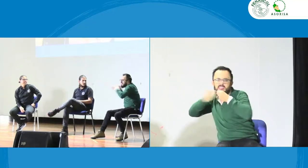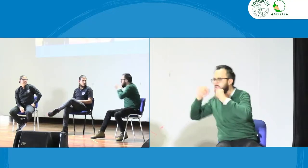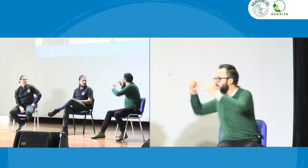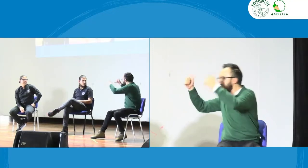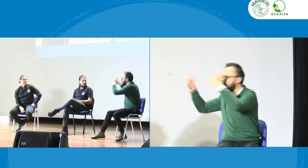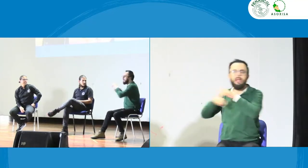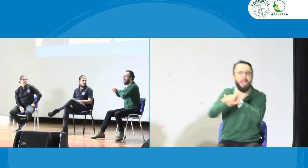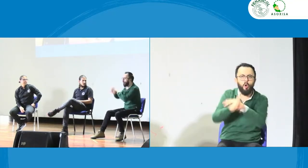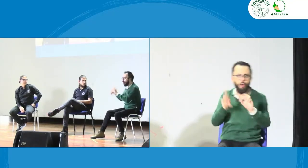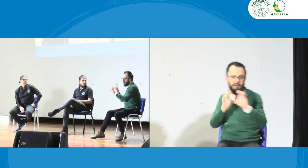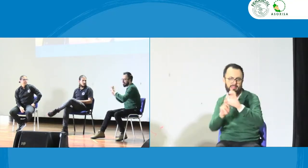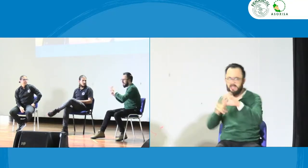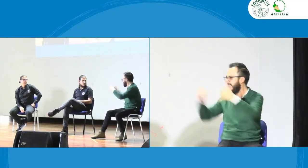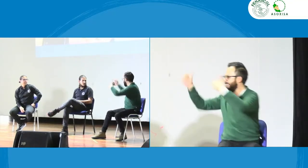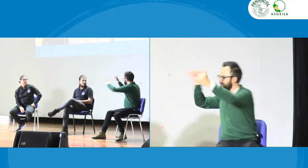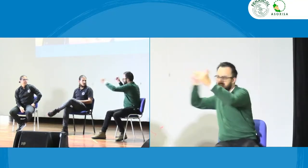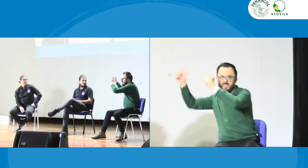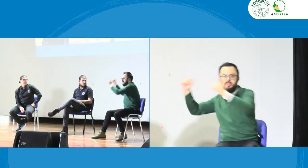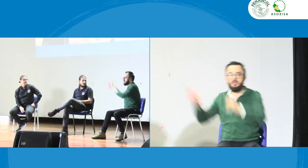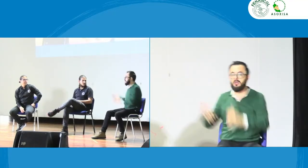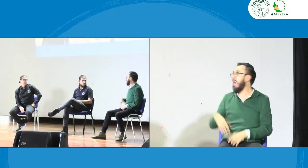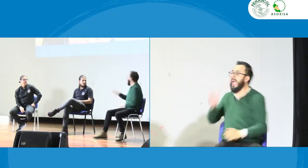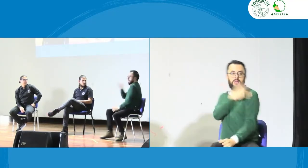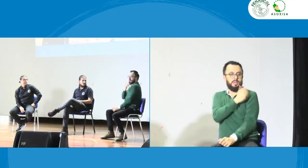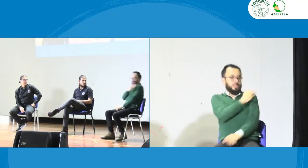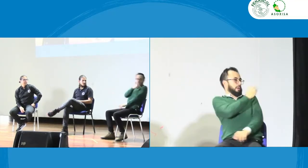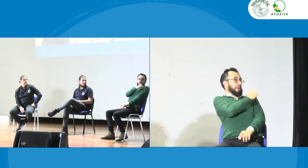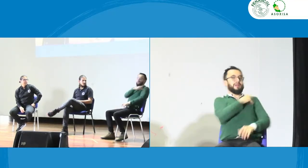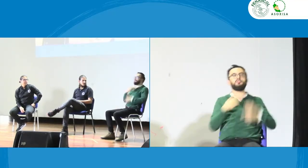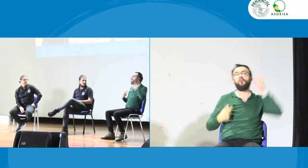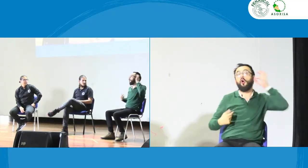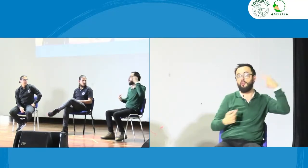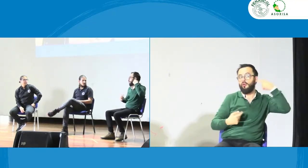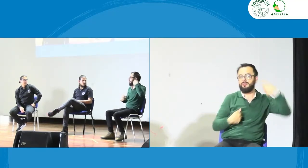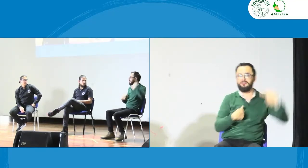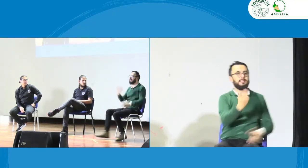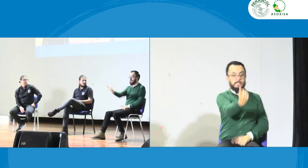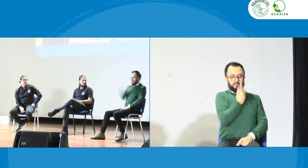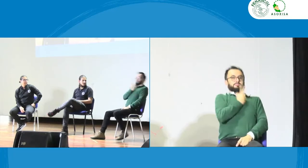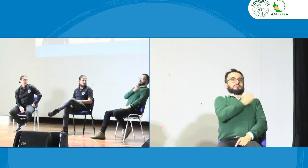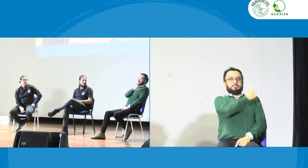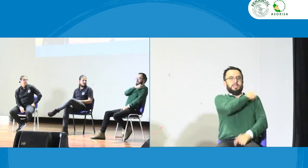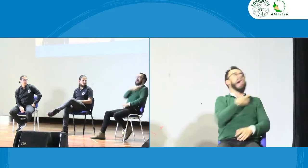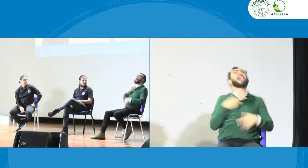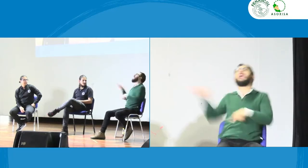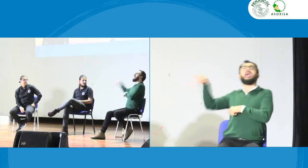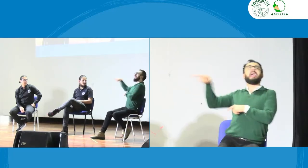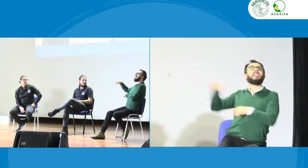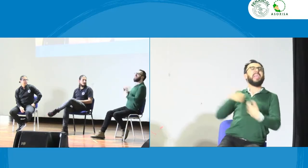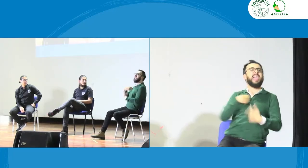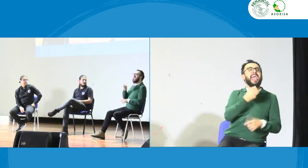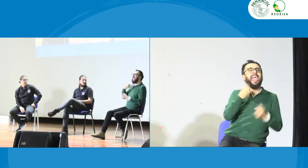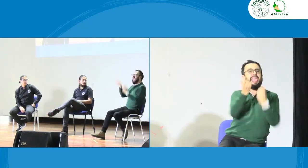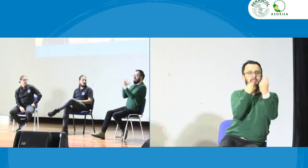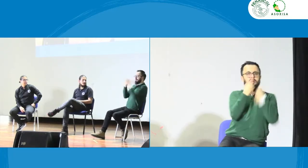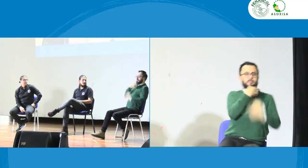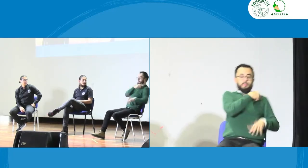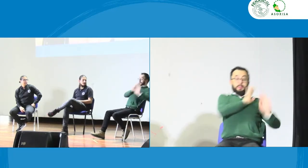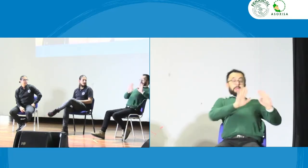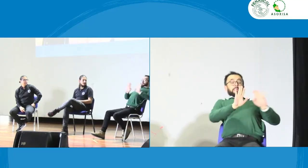le están haciendo una entrevista en Caracol RCN en cualquier medio de comunicación y me llaman a mí como persona oyente y entonces yo yo